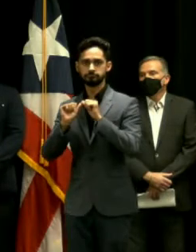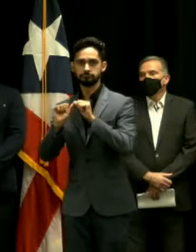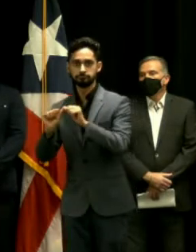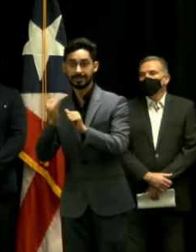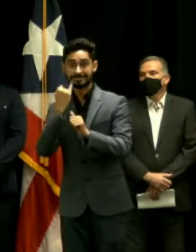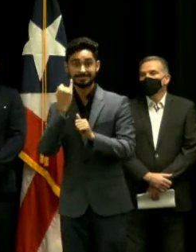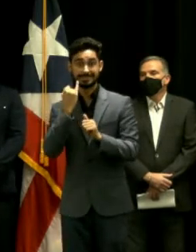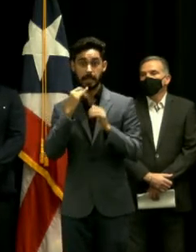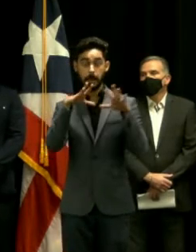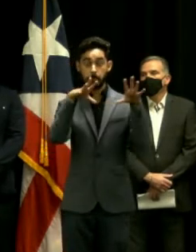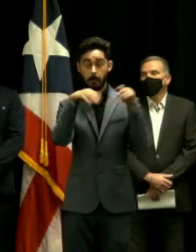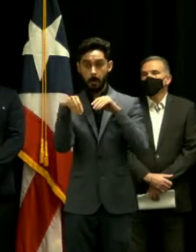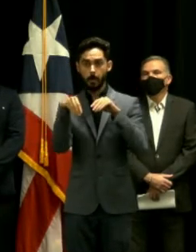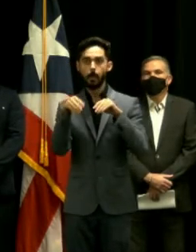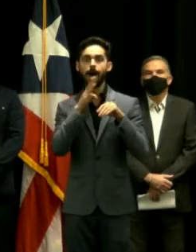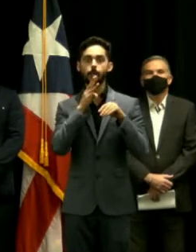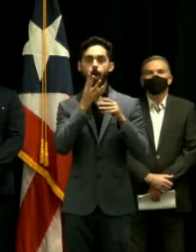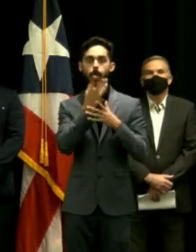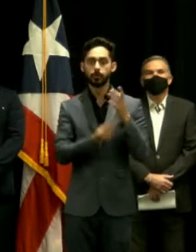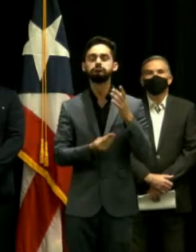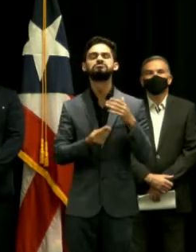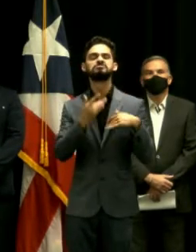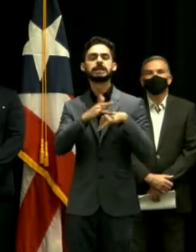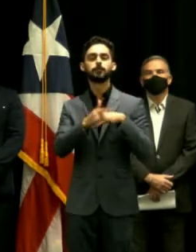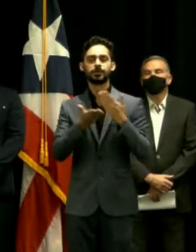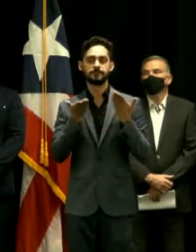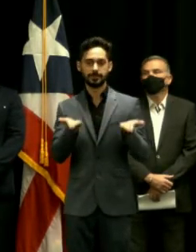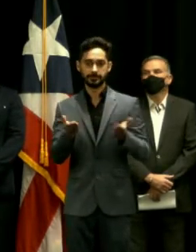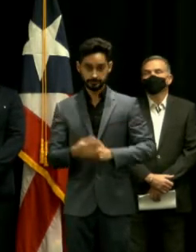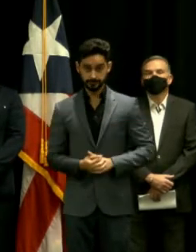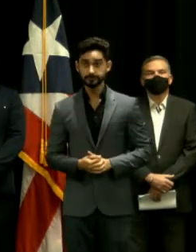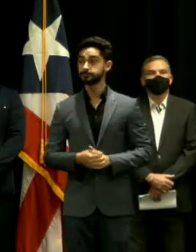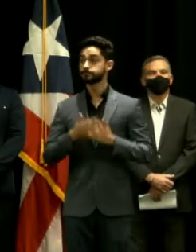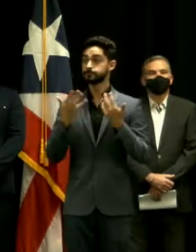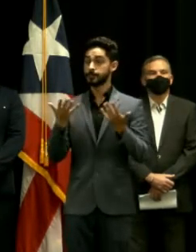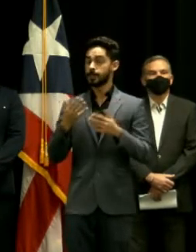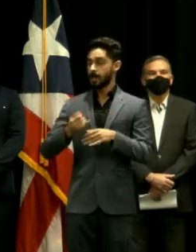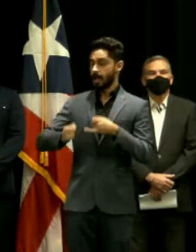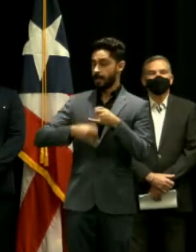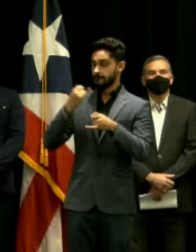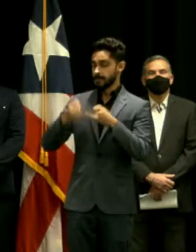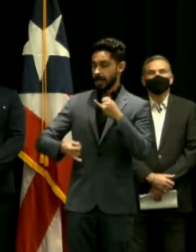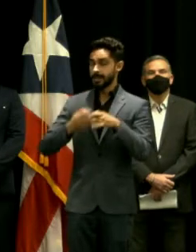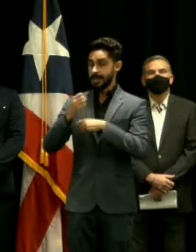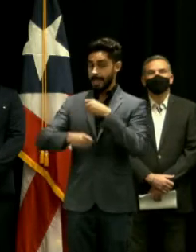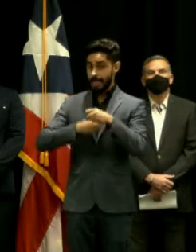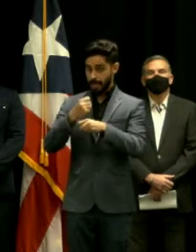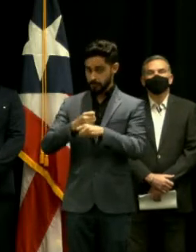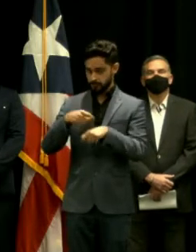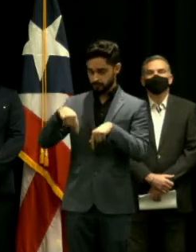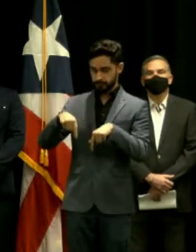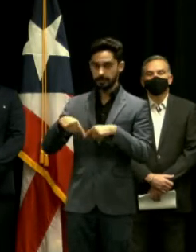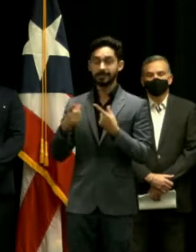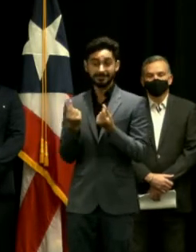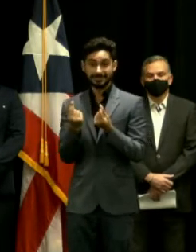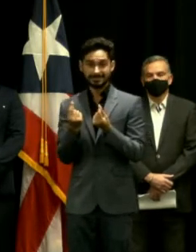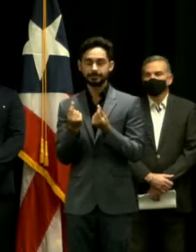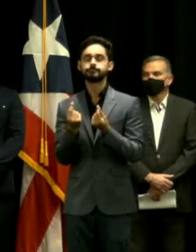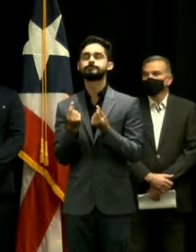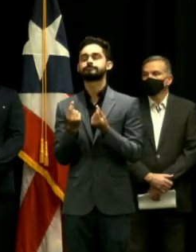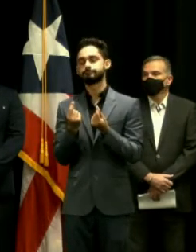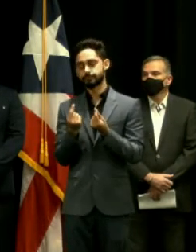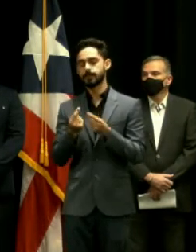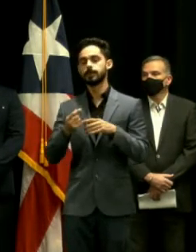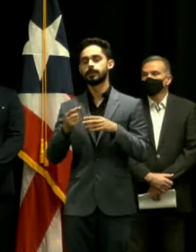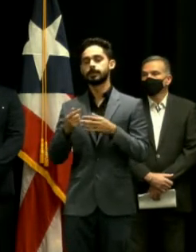facilidad. Antes de final de año, vamos a comenzar la demolición y ya se deben tener